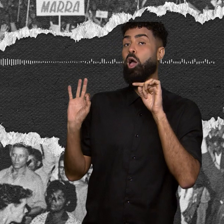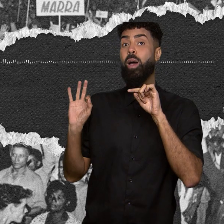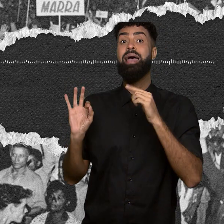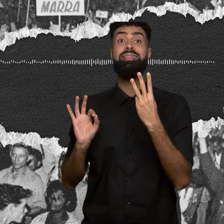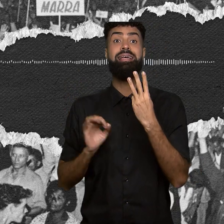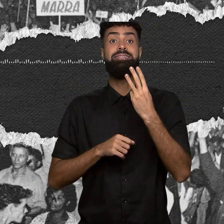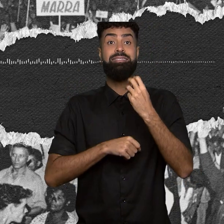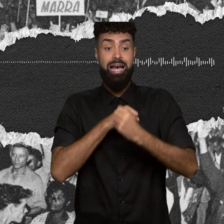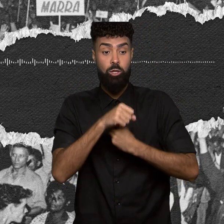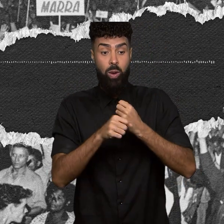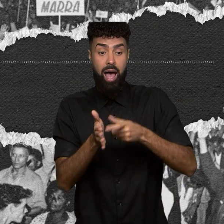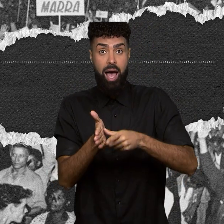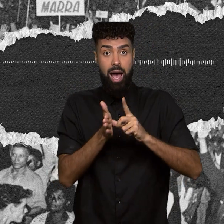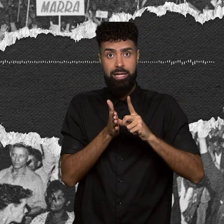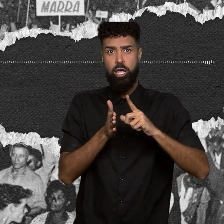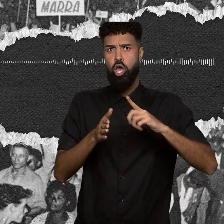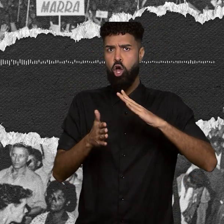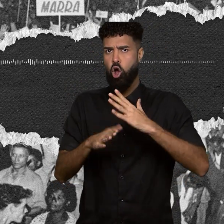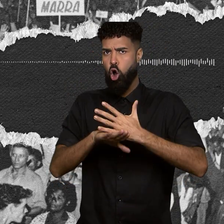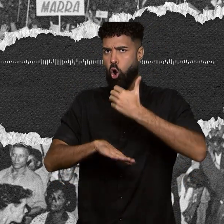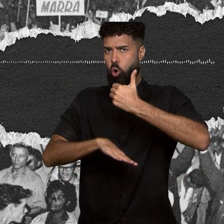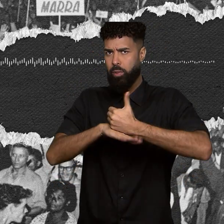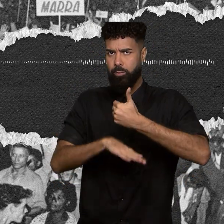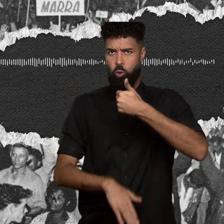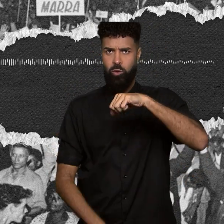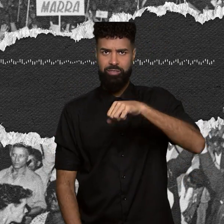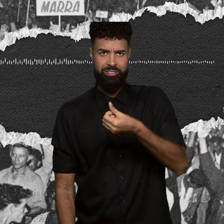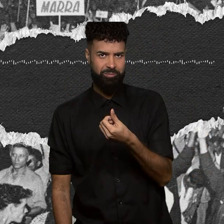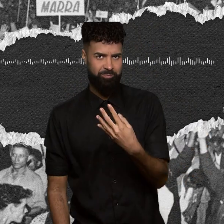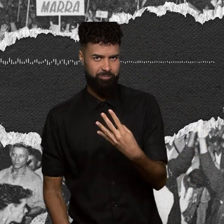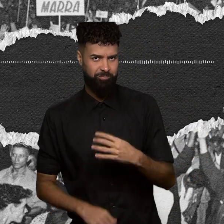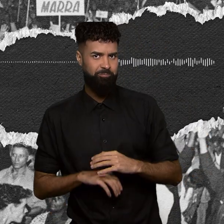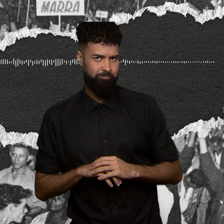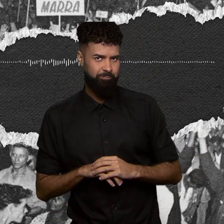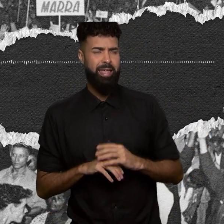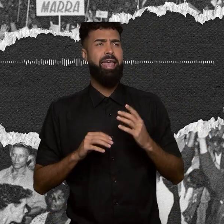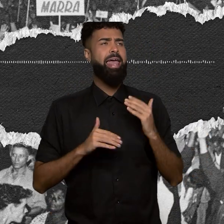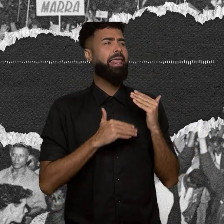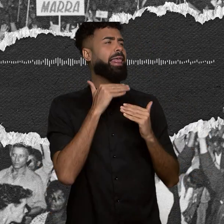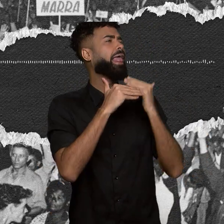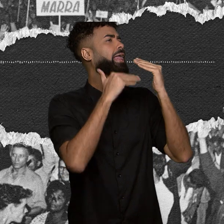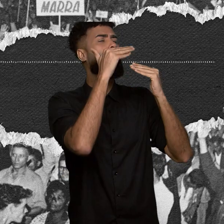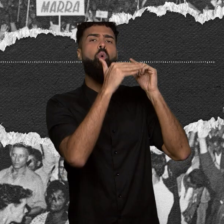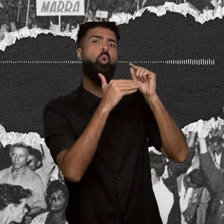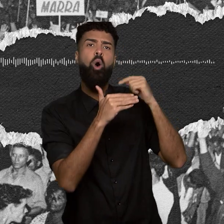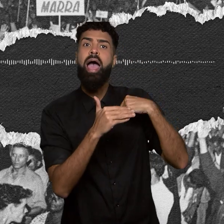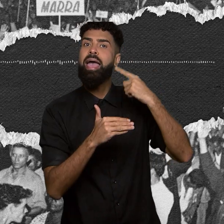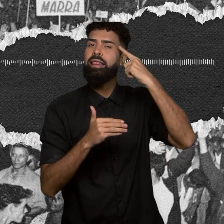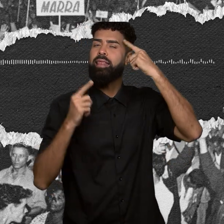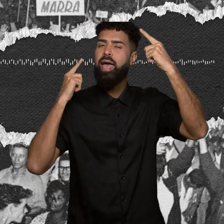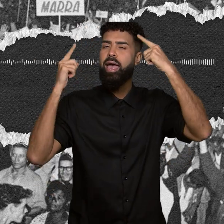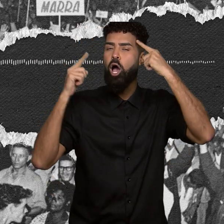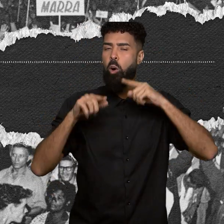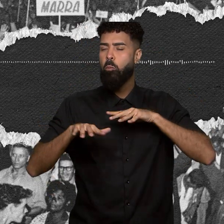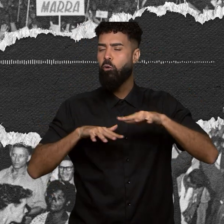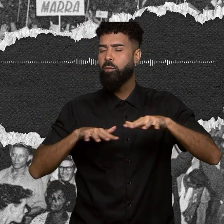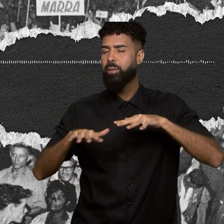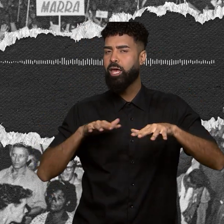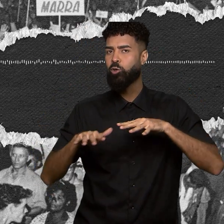de 1964. A riqueza era de ideias e movimentos pela alfabetização no Brasil, porque na educação mesmo a